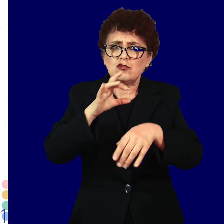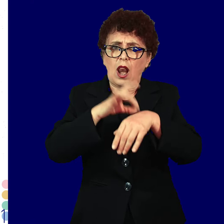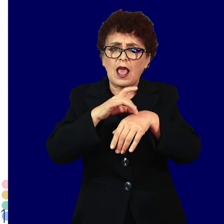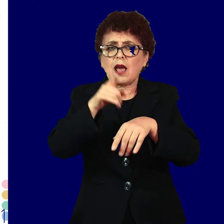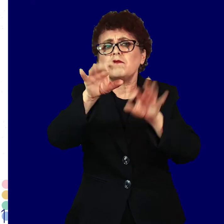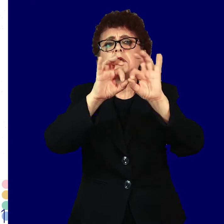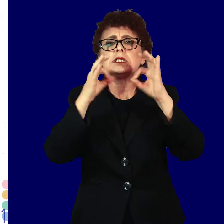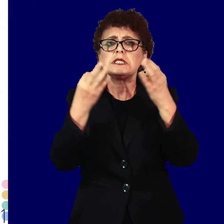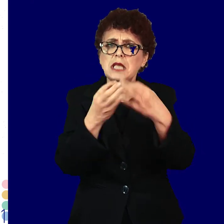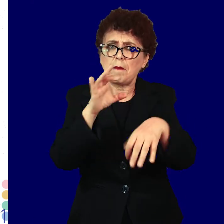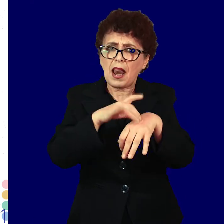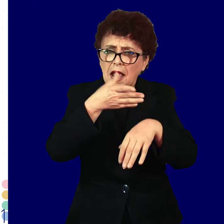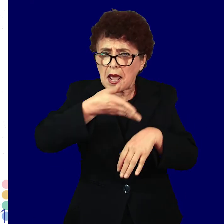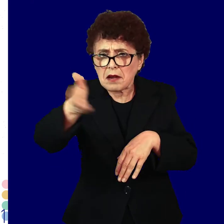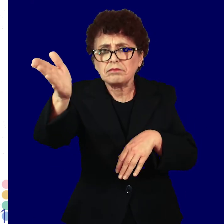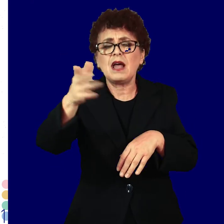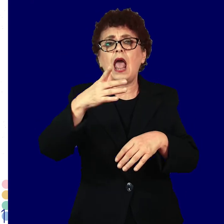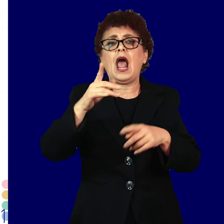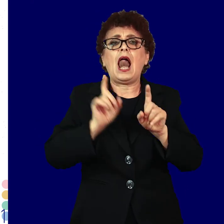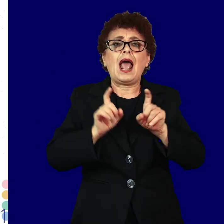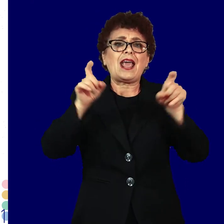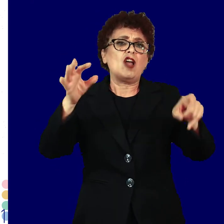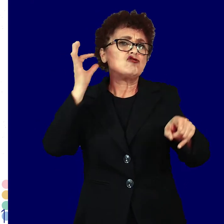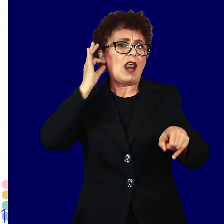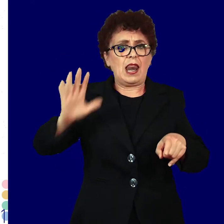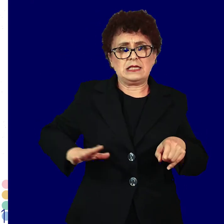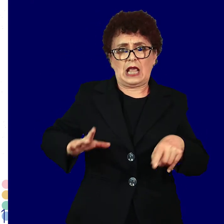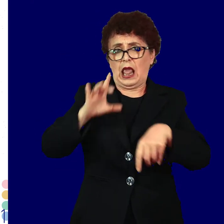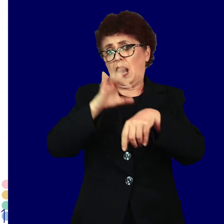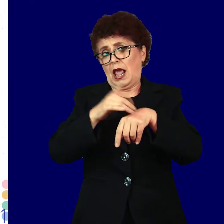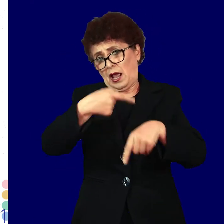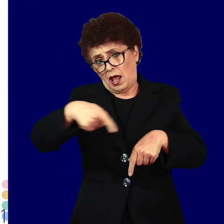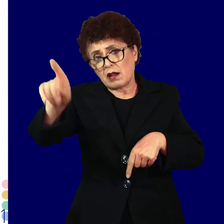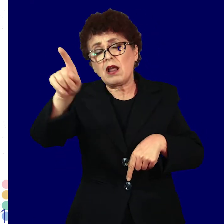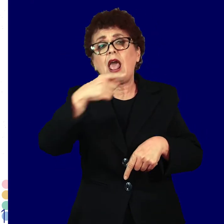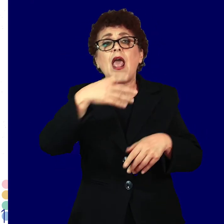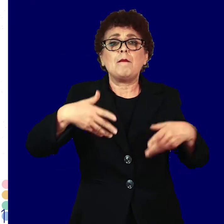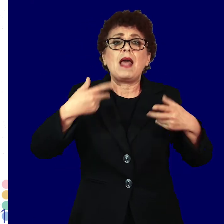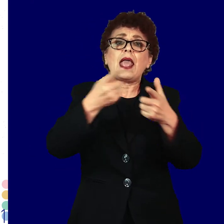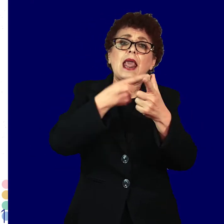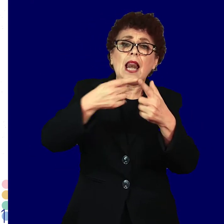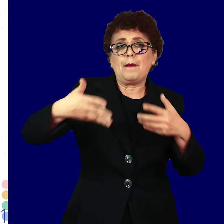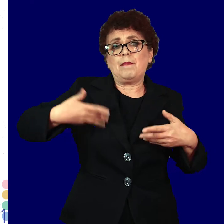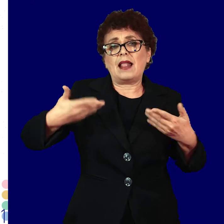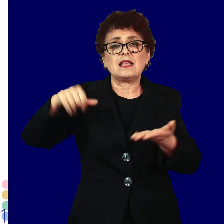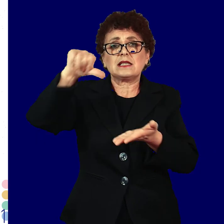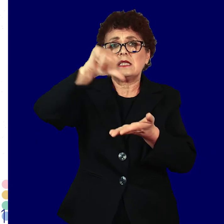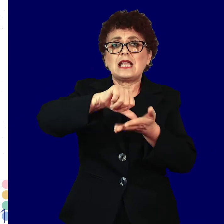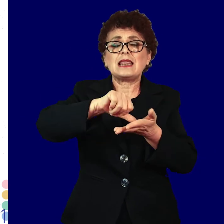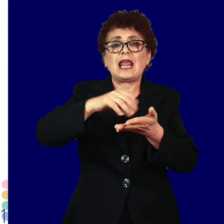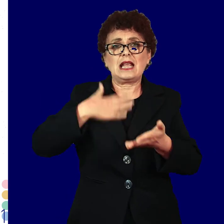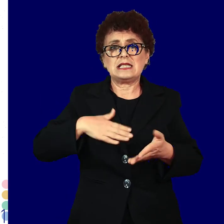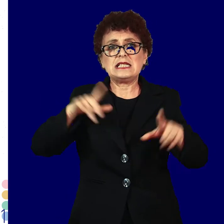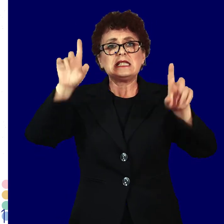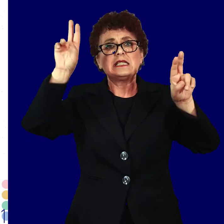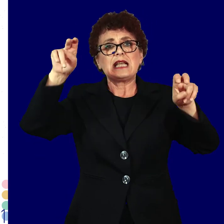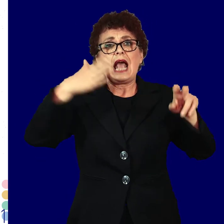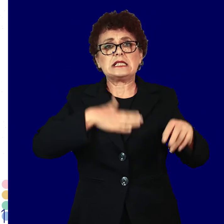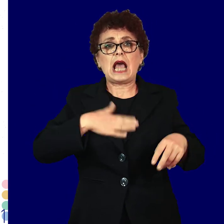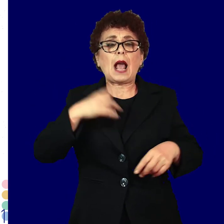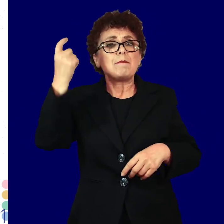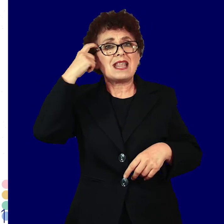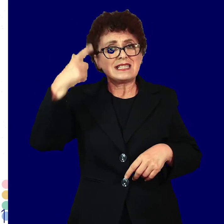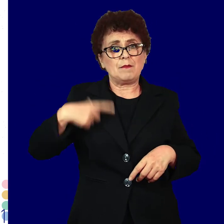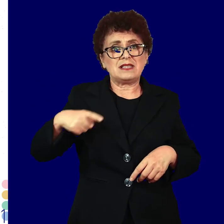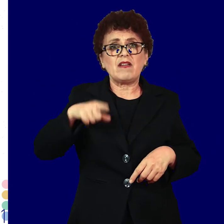семеен лекар, матичен гинеколог или во младинските центри, сакам да знам, на